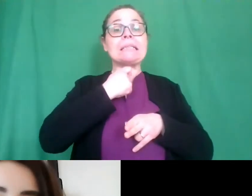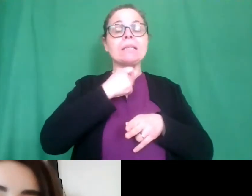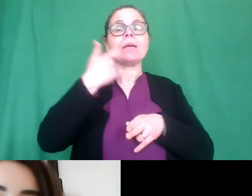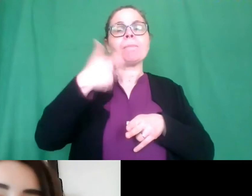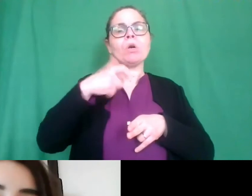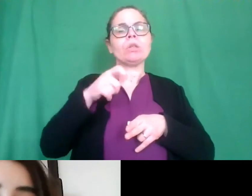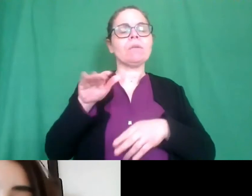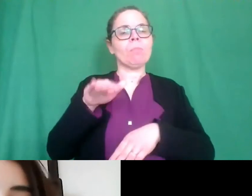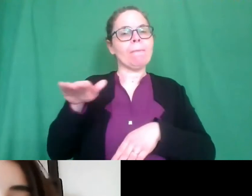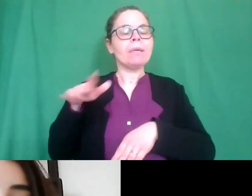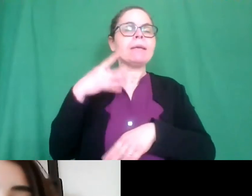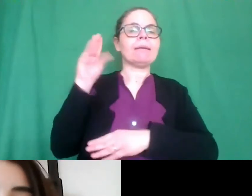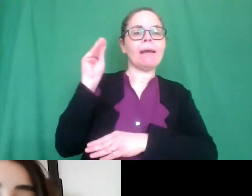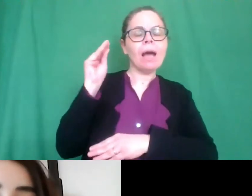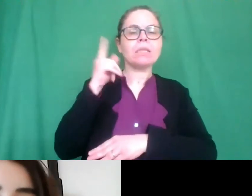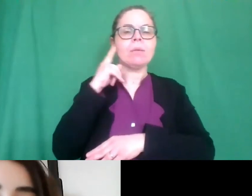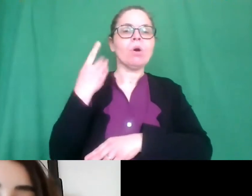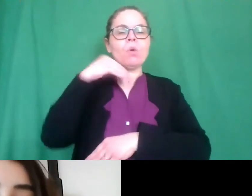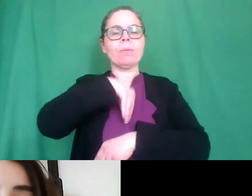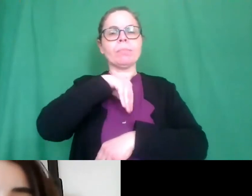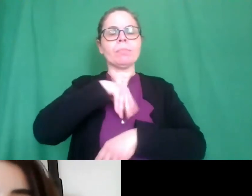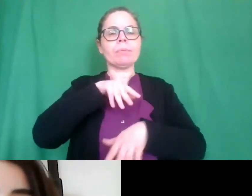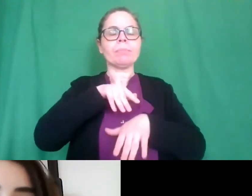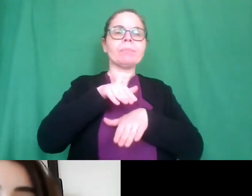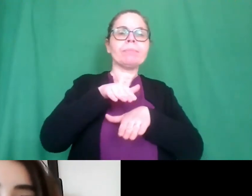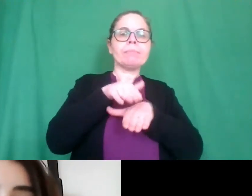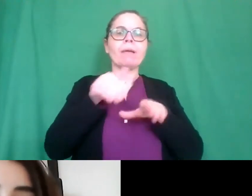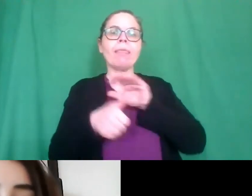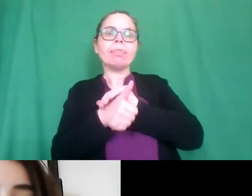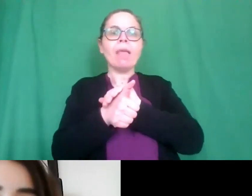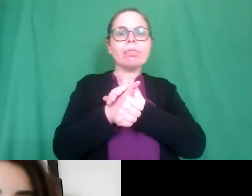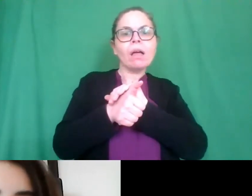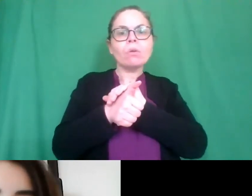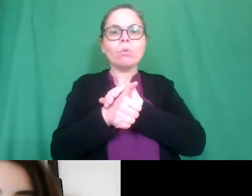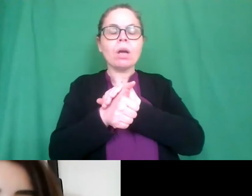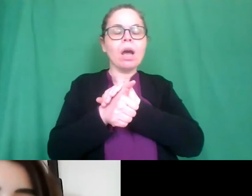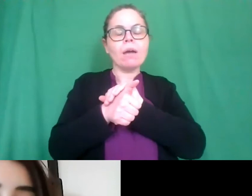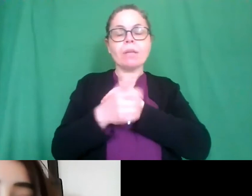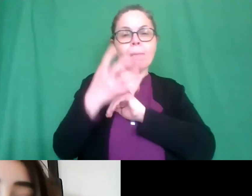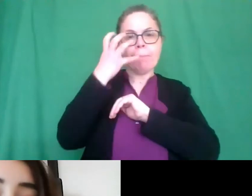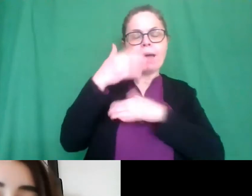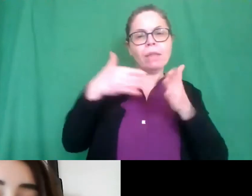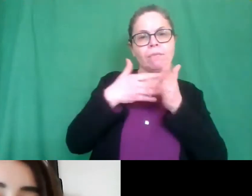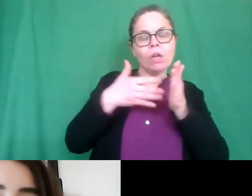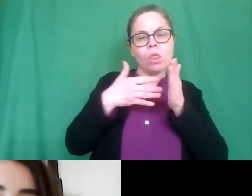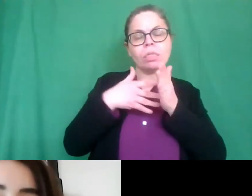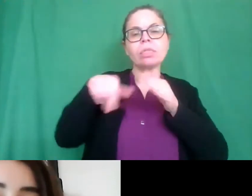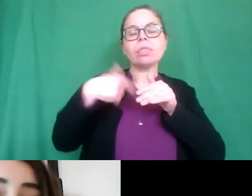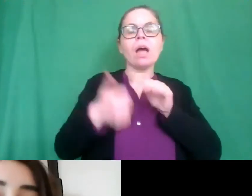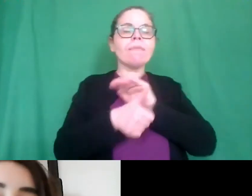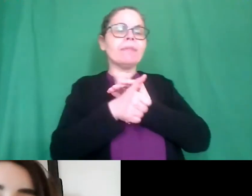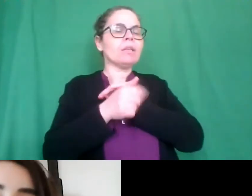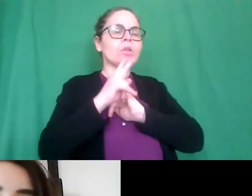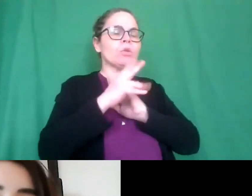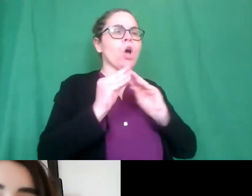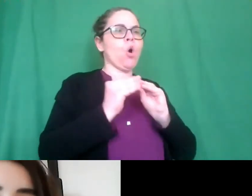impersonassero la tartaruga e dessero proprio una risposta a questo panda po' in difficoltà quindi l'obiettivo